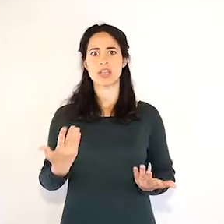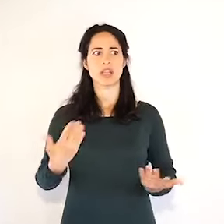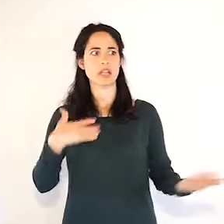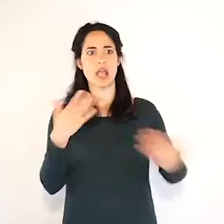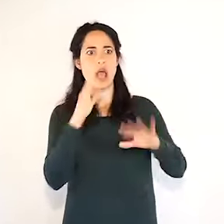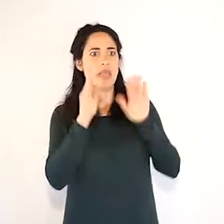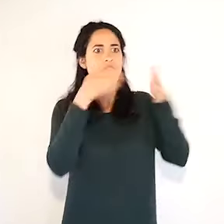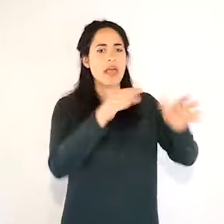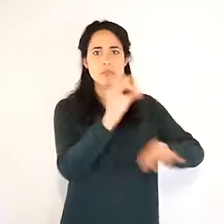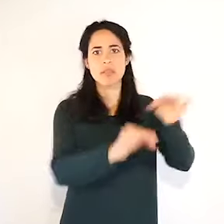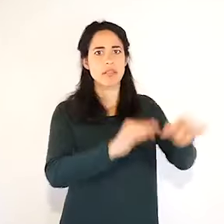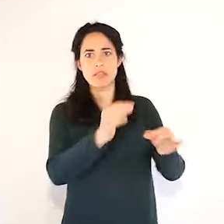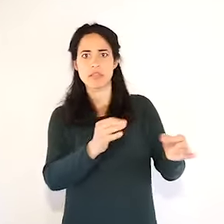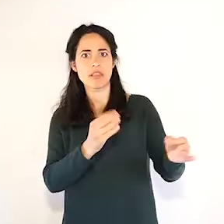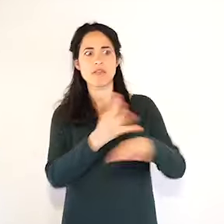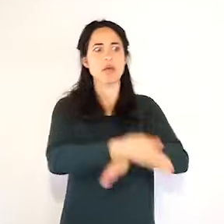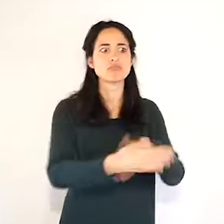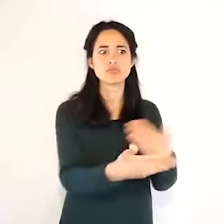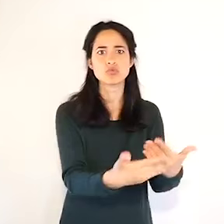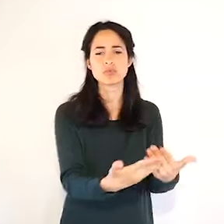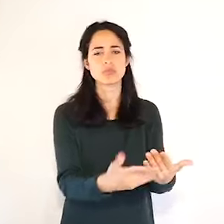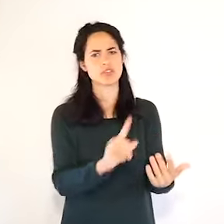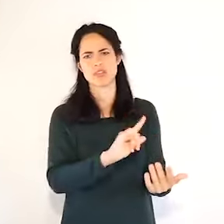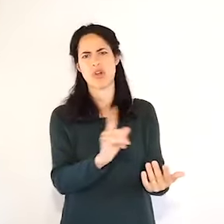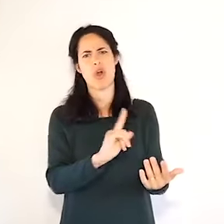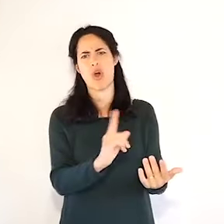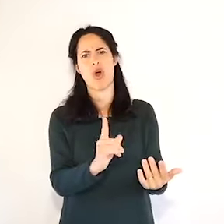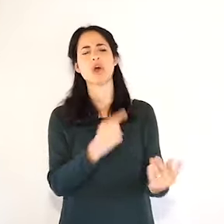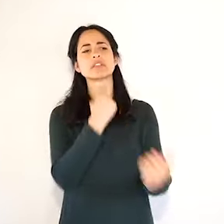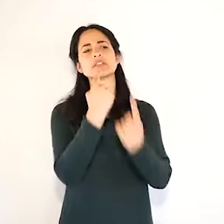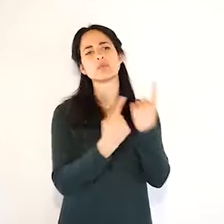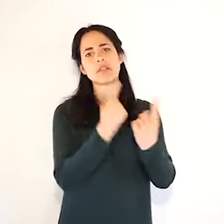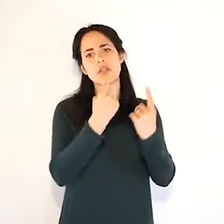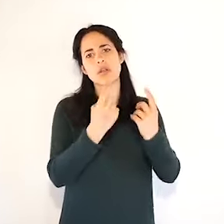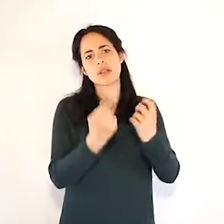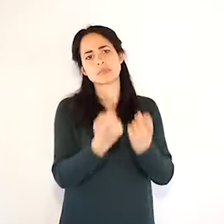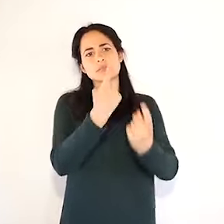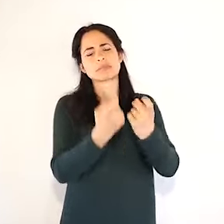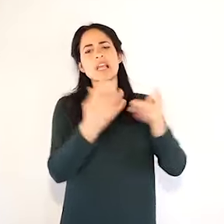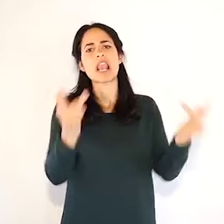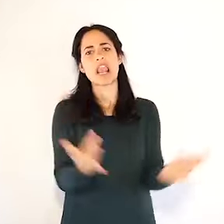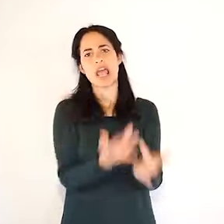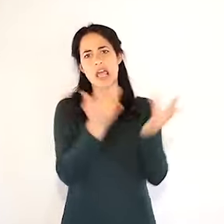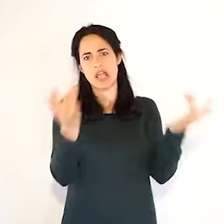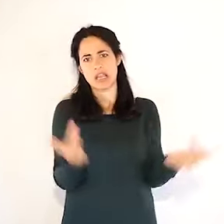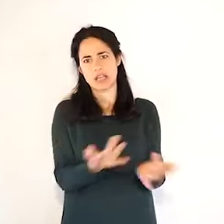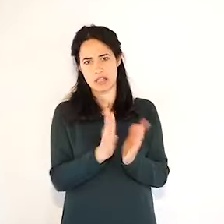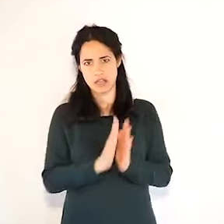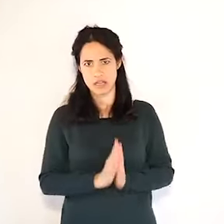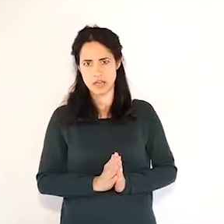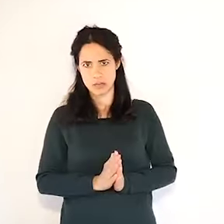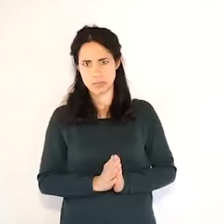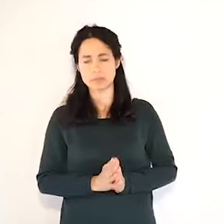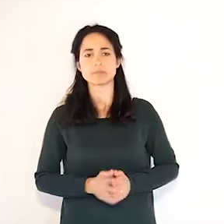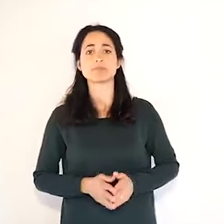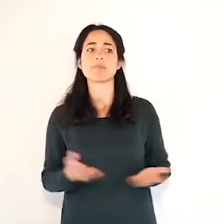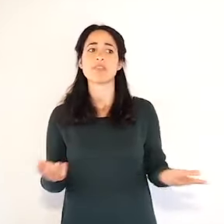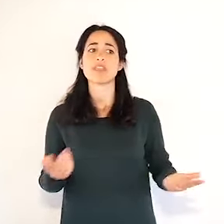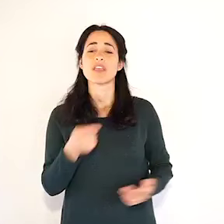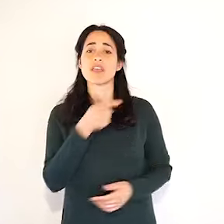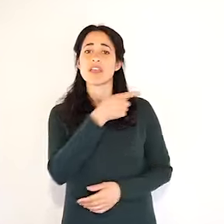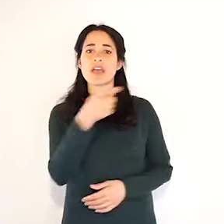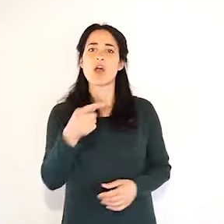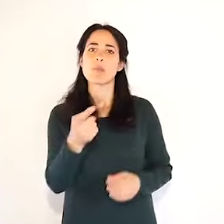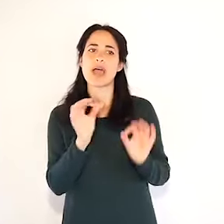intensive. Vediamo dei quadri decisamente meno gravi, come dovrei dire, secondo Costoro, che la malattia la affrontiamo